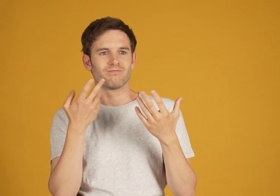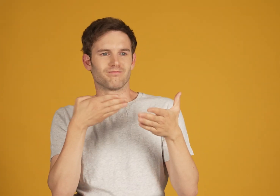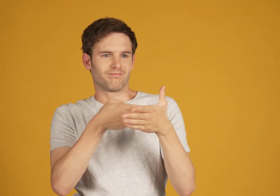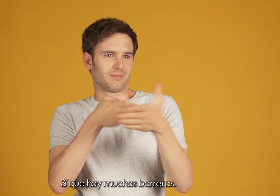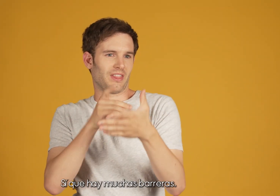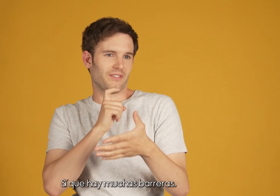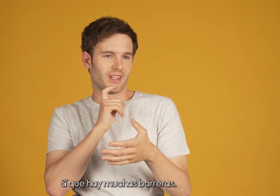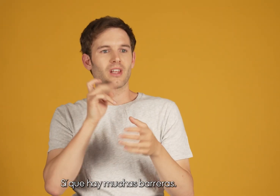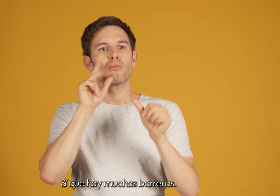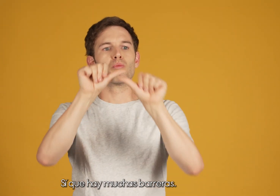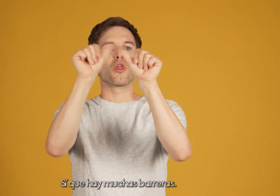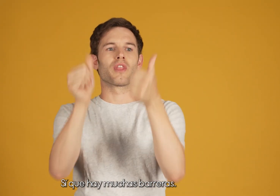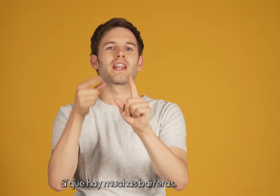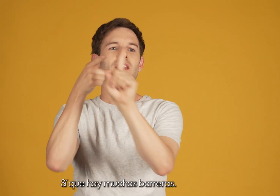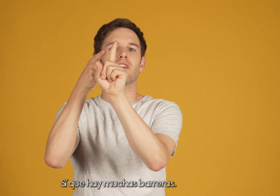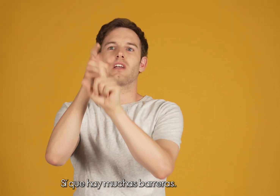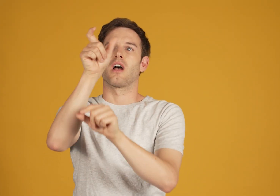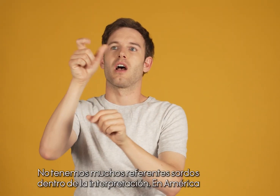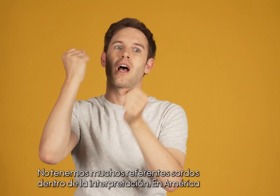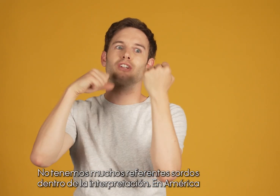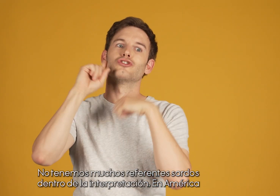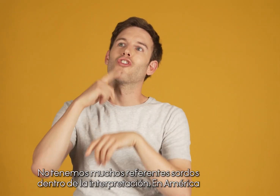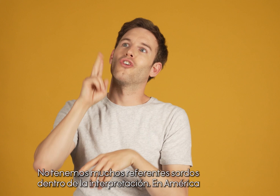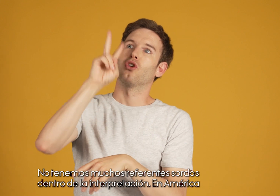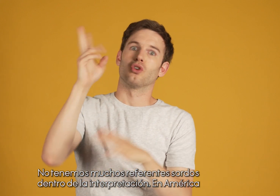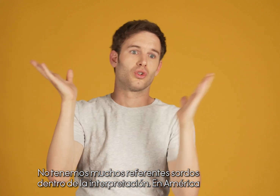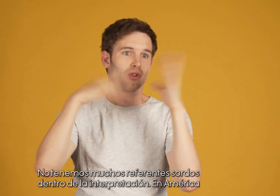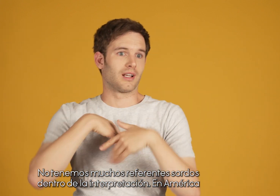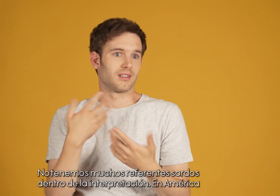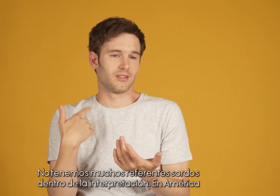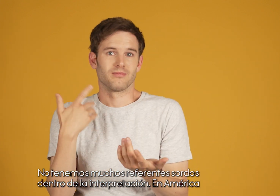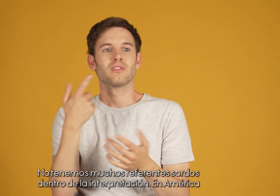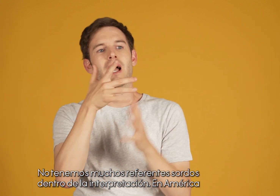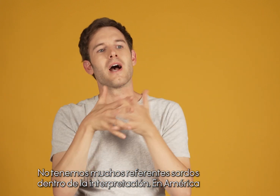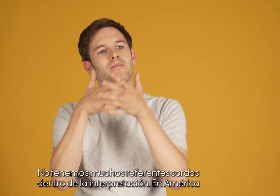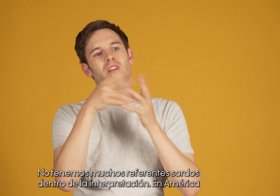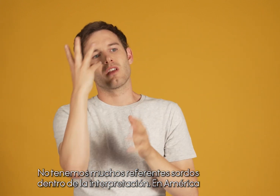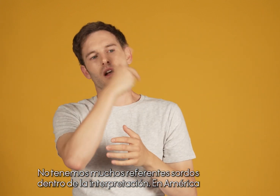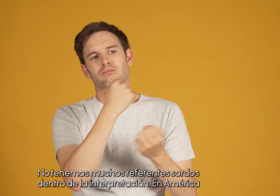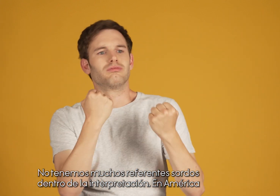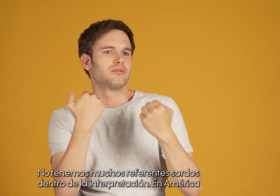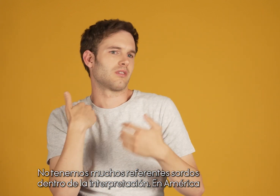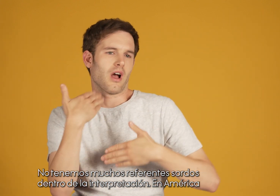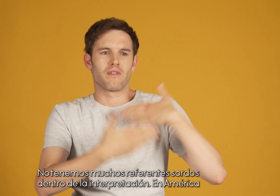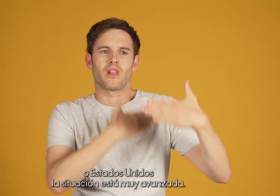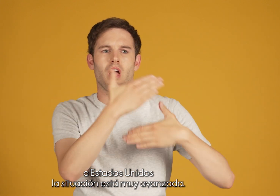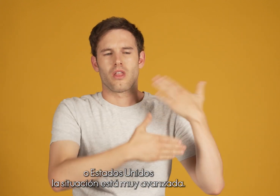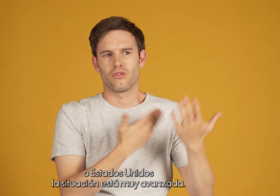Sí que hay muchas barreras. No tenemos muchos referentes sordos. Dentro de la interpretación en América o Estados Unidos,